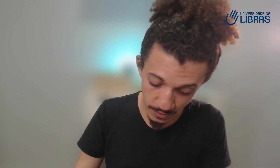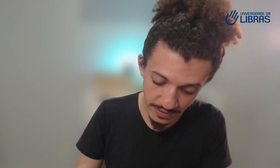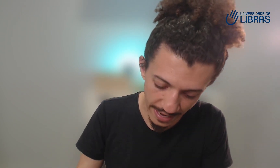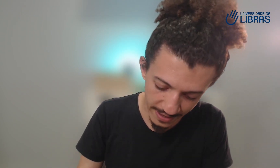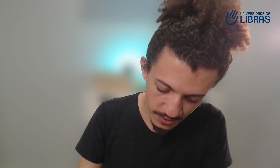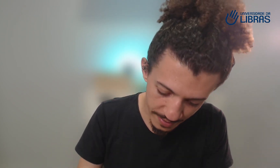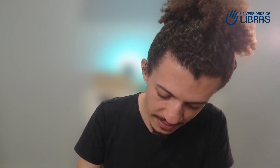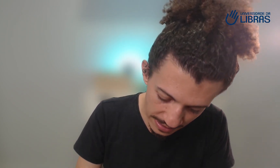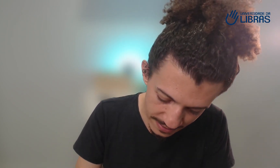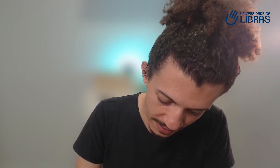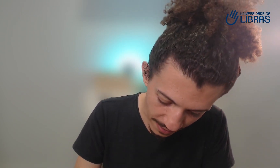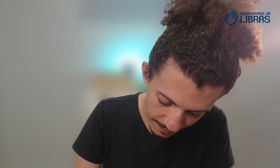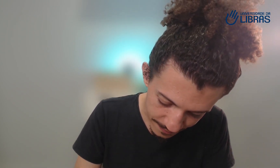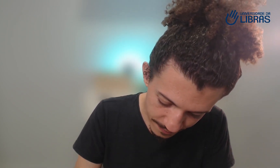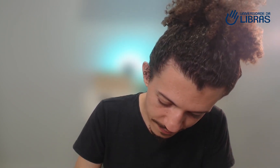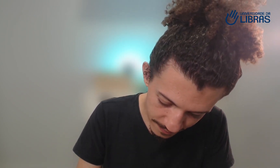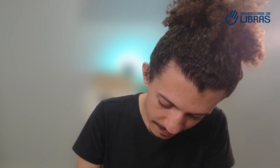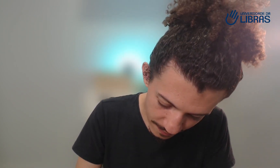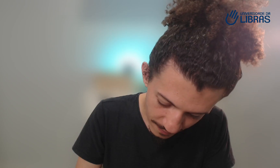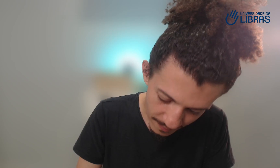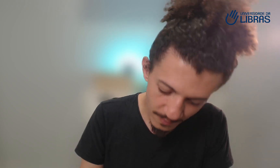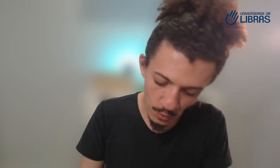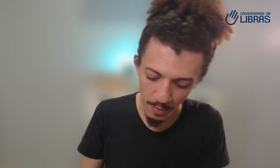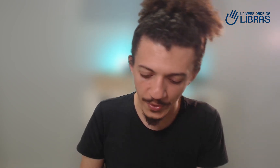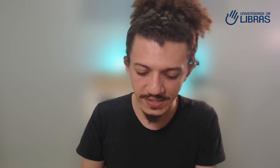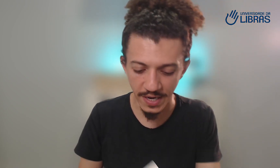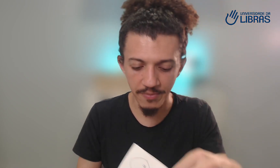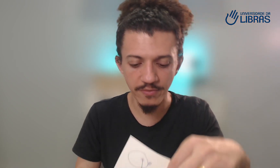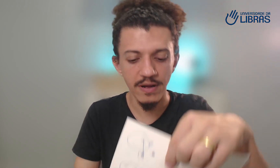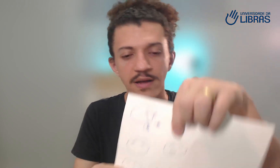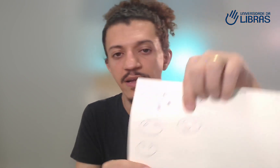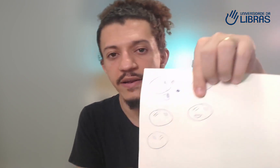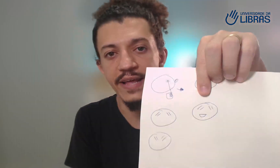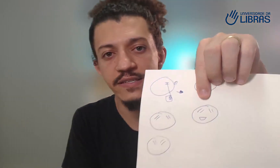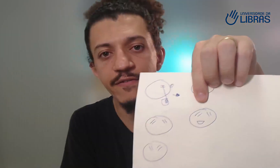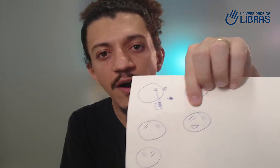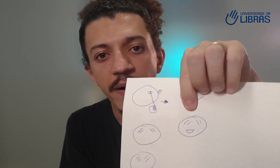juntar as sobrancelhas aqui. Por exemplo, dessa forma.